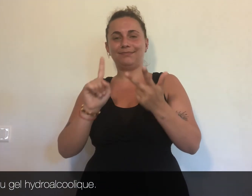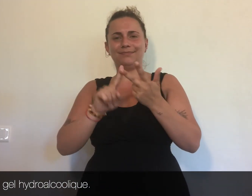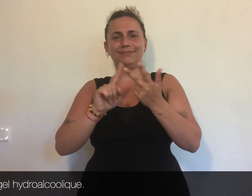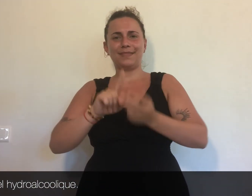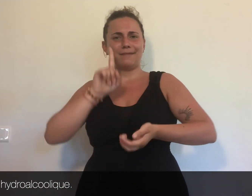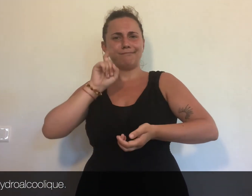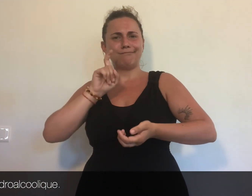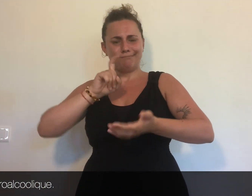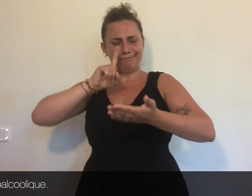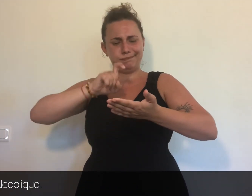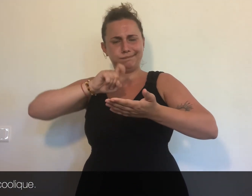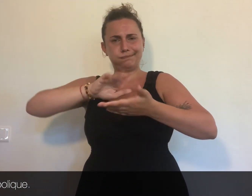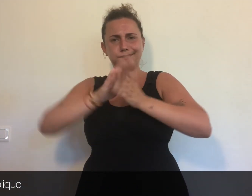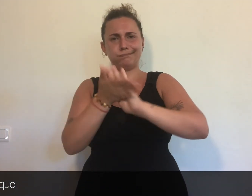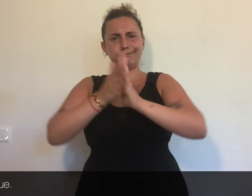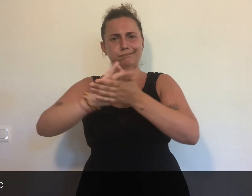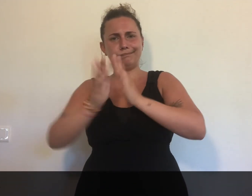Utiliser du gel hydroalcoolique souvent